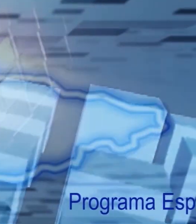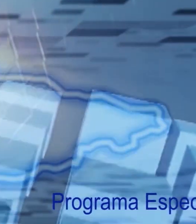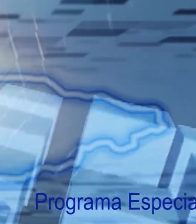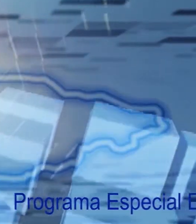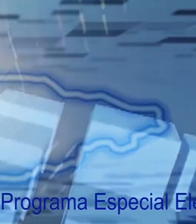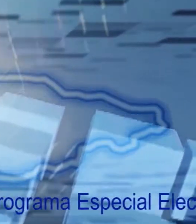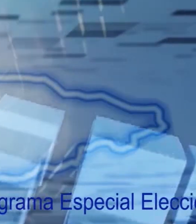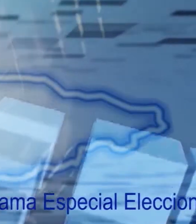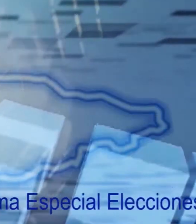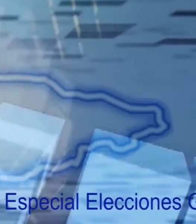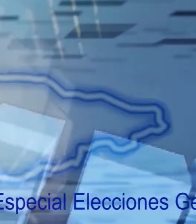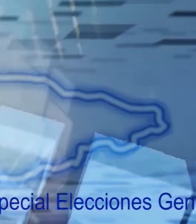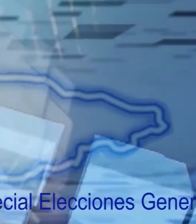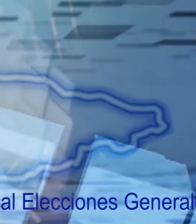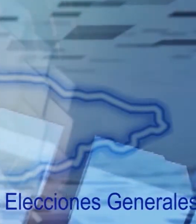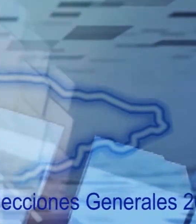¡Gracias! ¡Gracias! ¡Gracias!